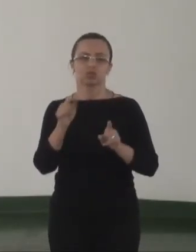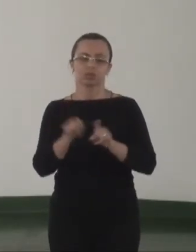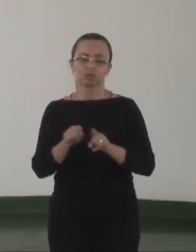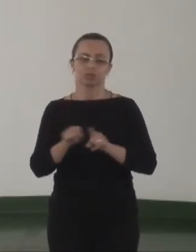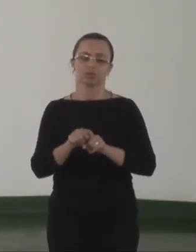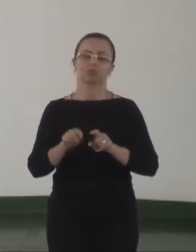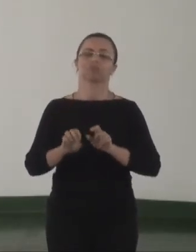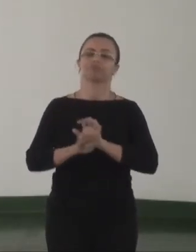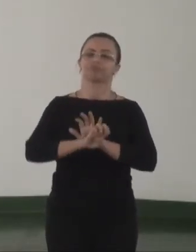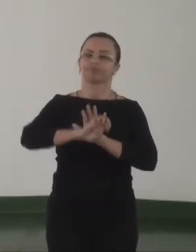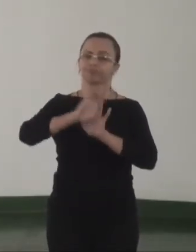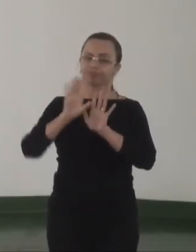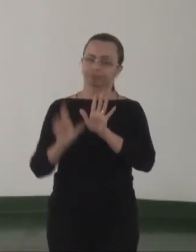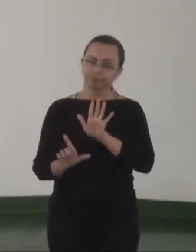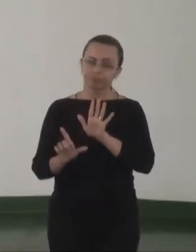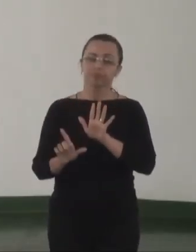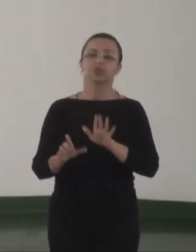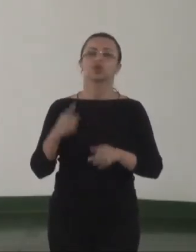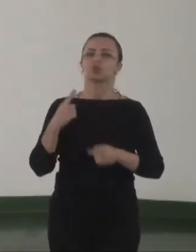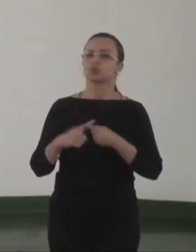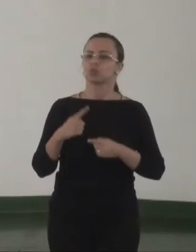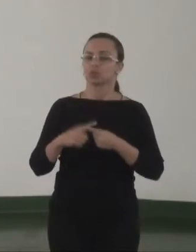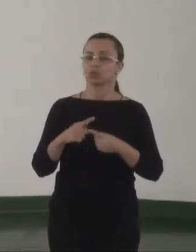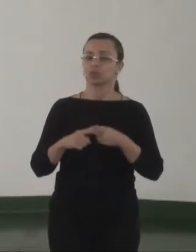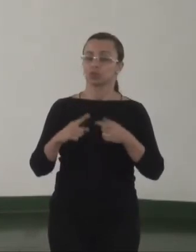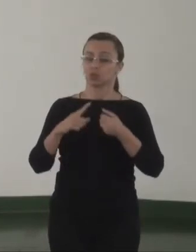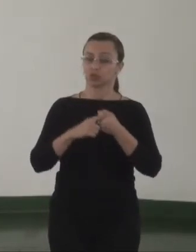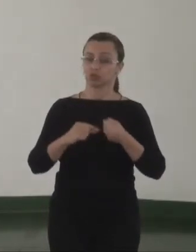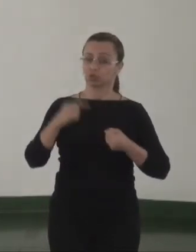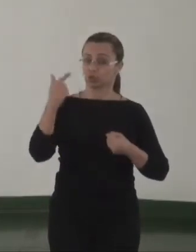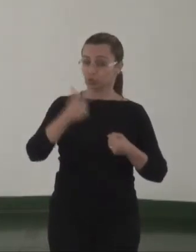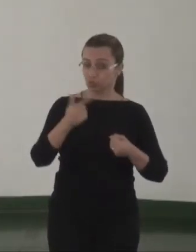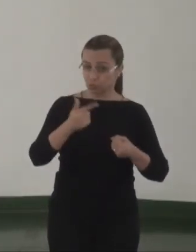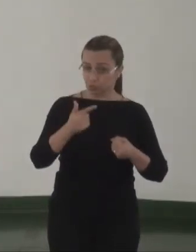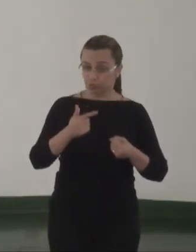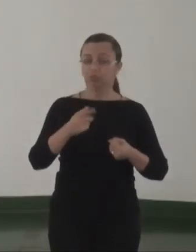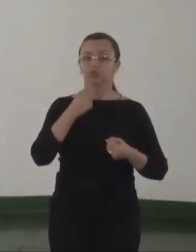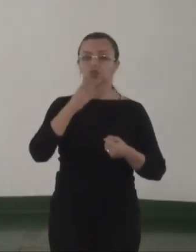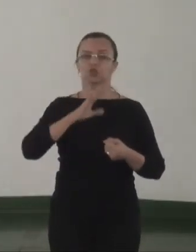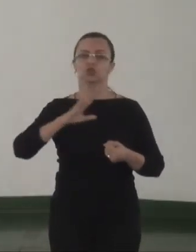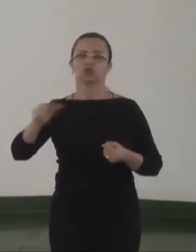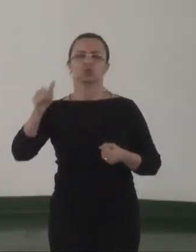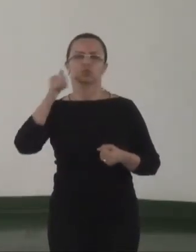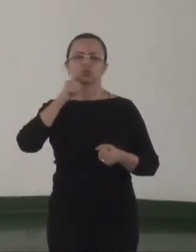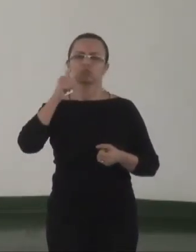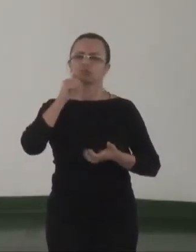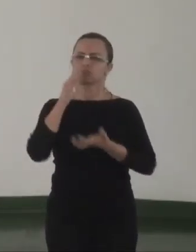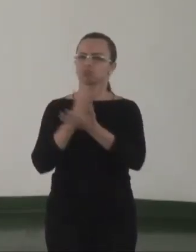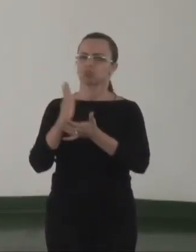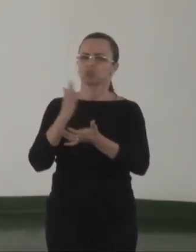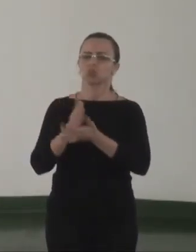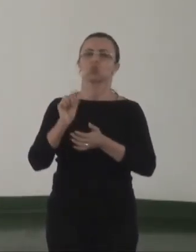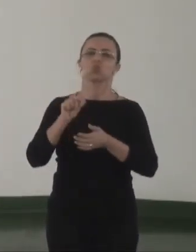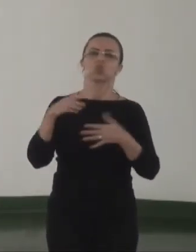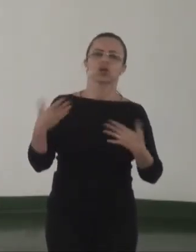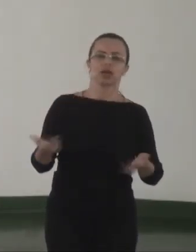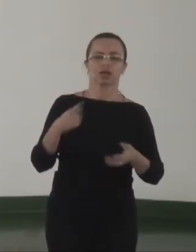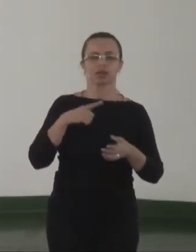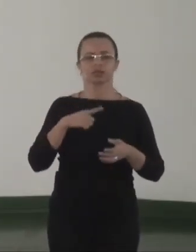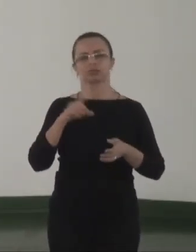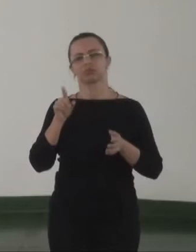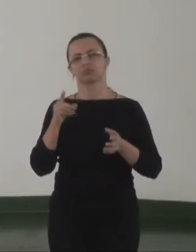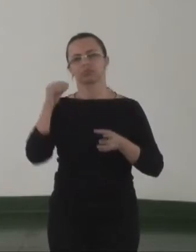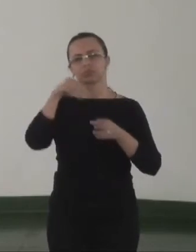LGBT? Porque a Lei Maria da Penha, no artigo 2º, fala a toda mulher, independentemente de orientação sexual.